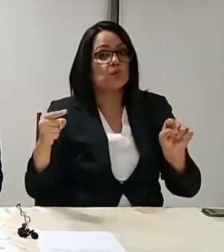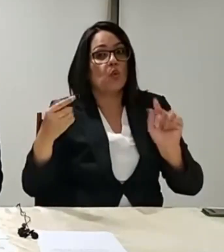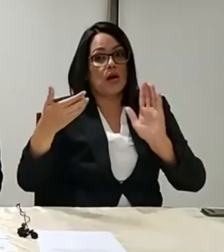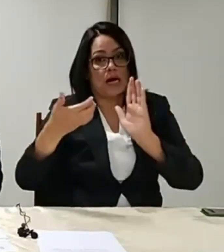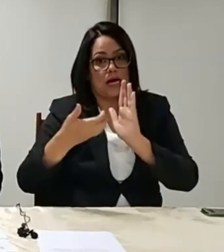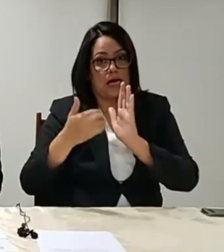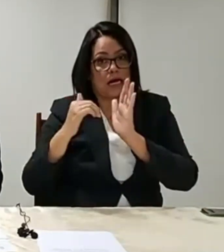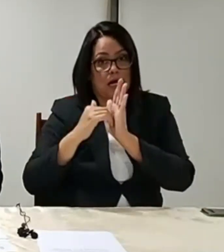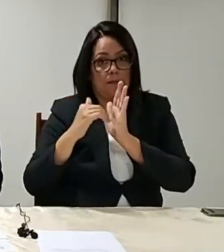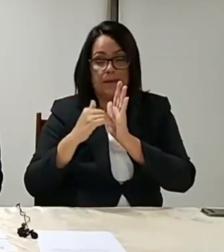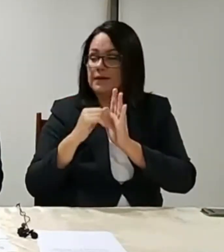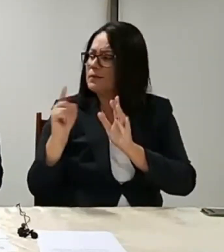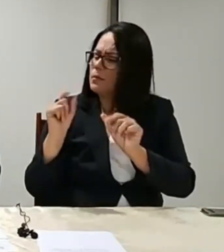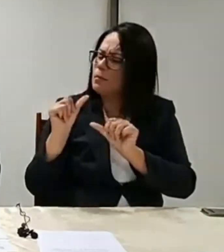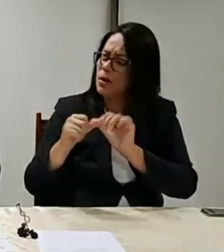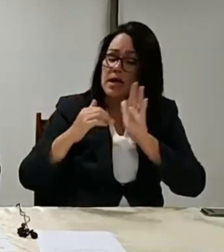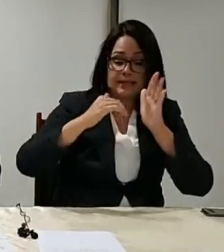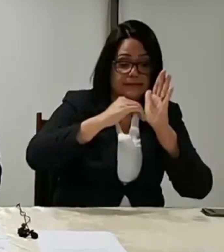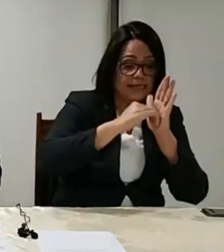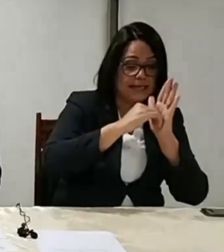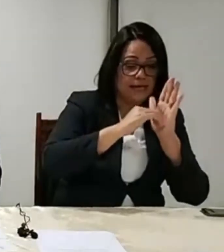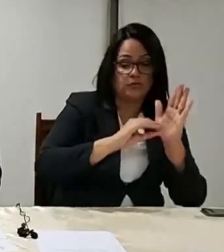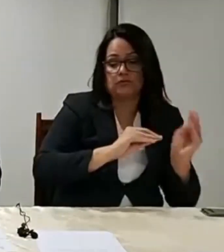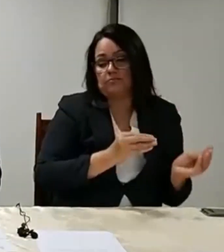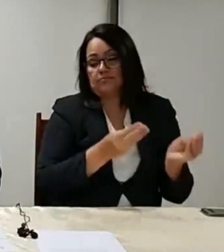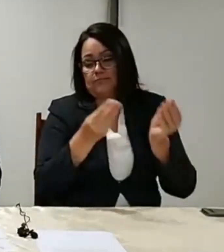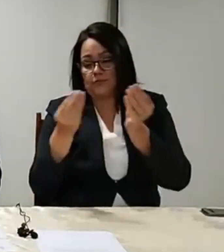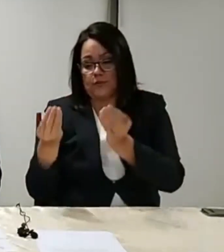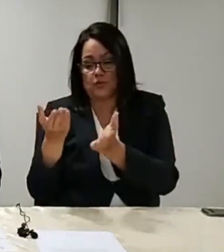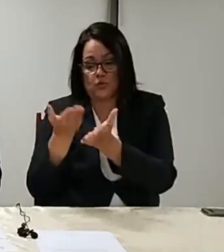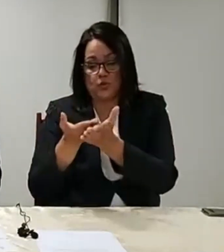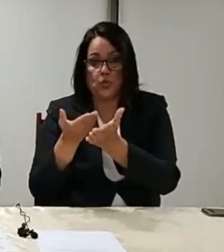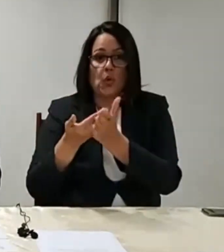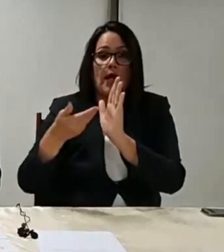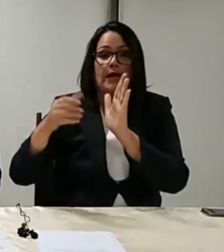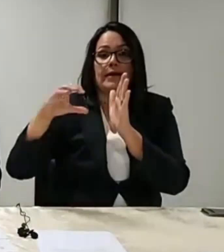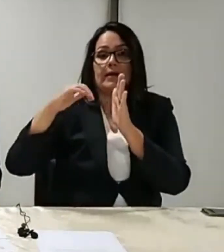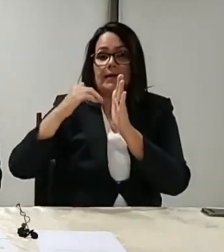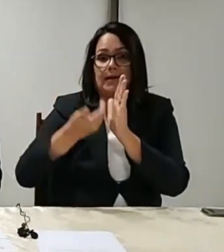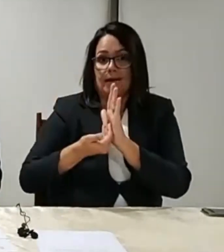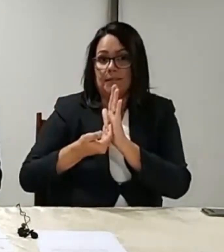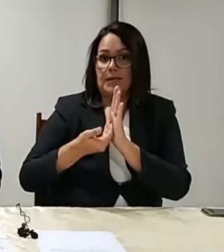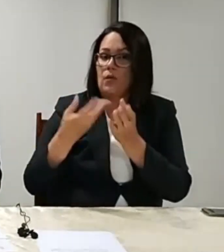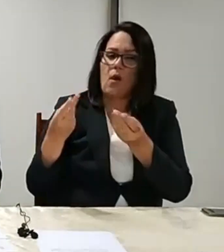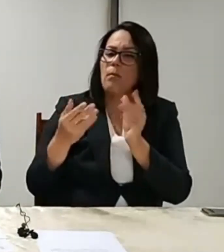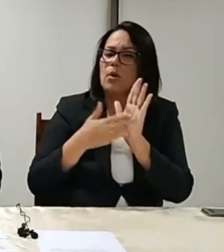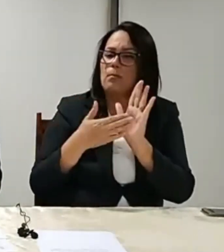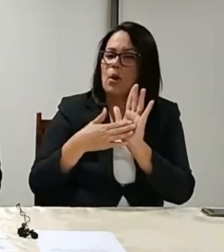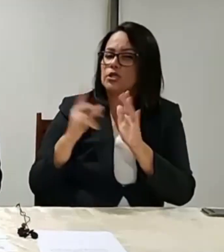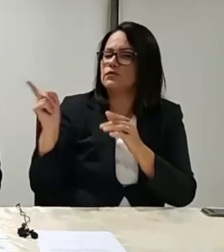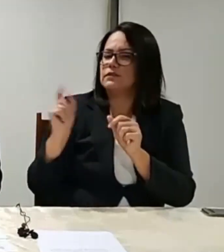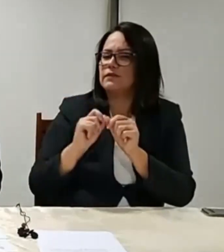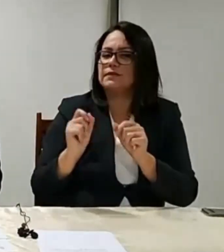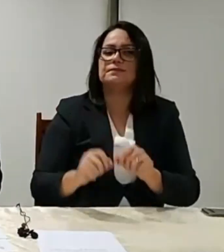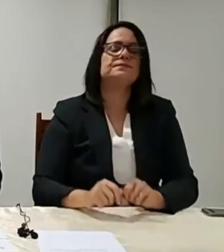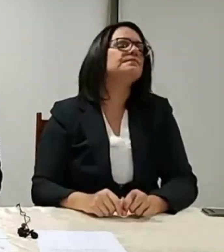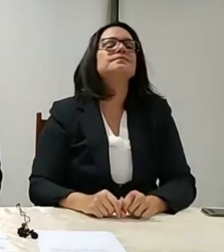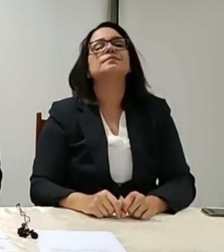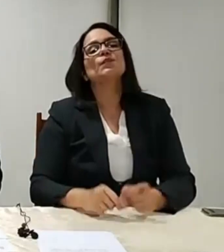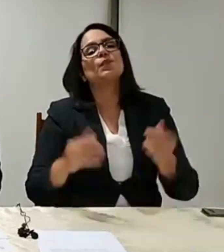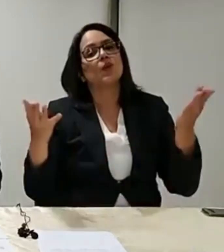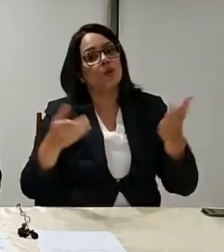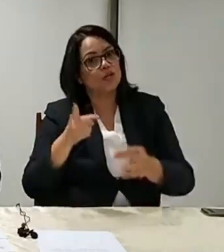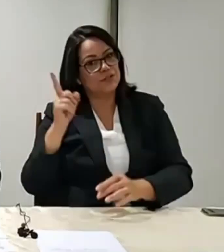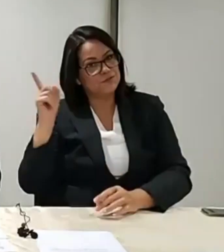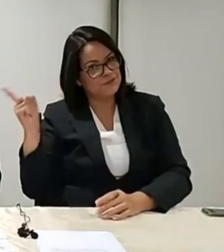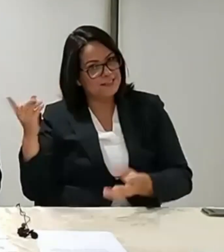Câmara, Daniel? Você foi o relator. Que mudança você propôs lá, juntamente com o líder? Hoje o senhor encaminha a